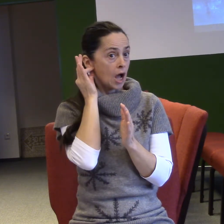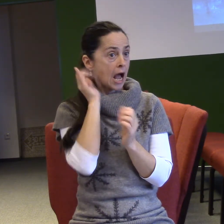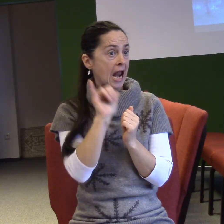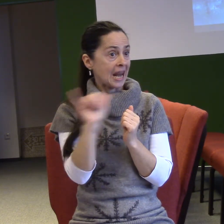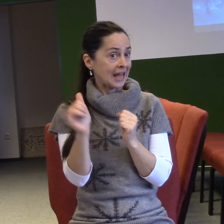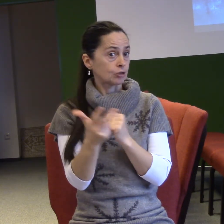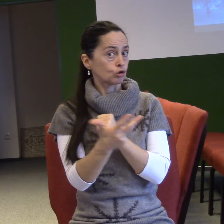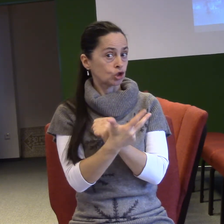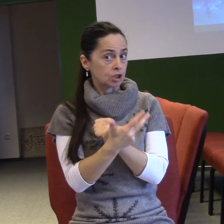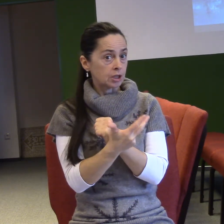to je zbožnost, to je zralost.